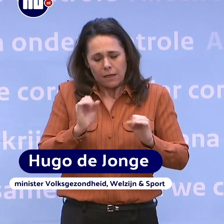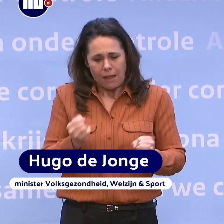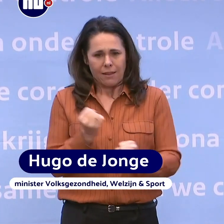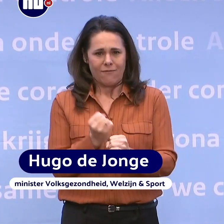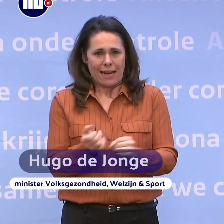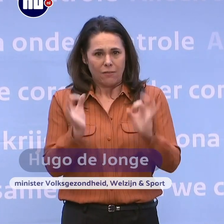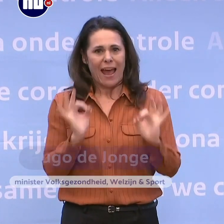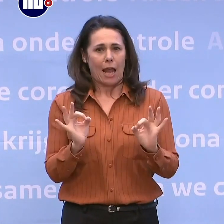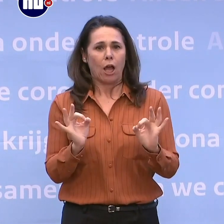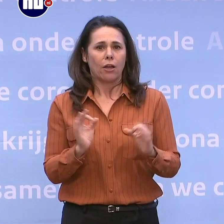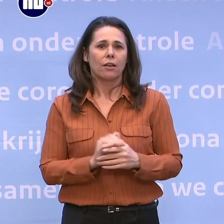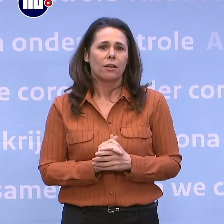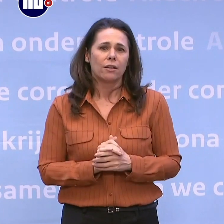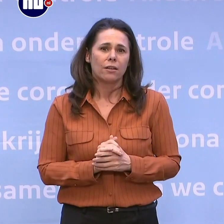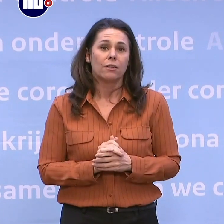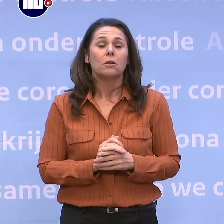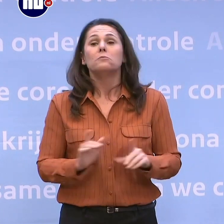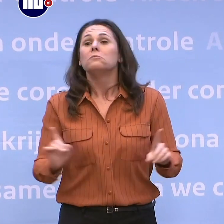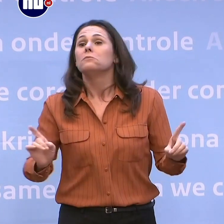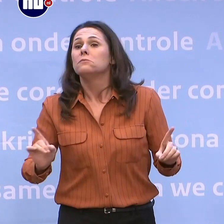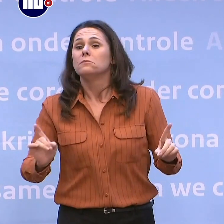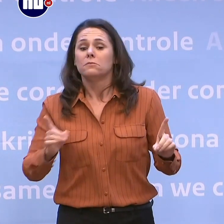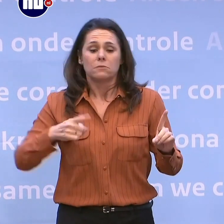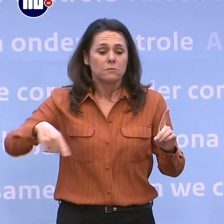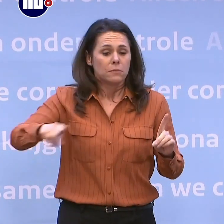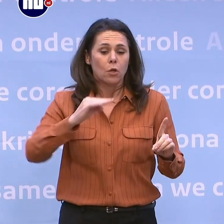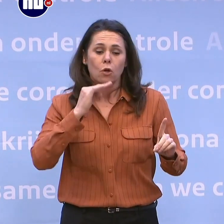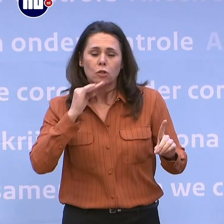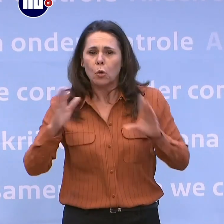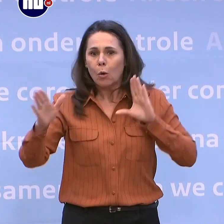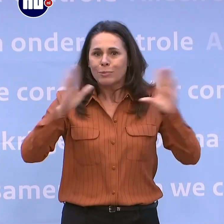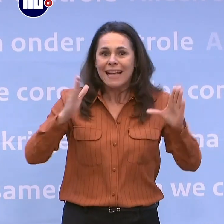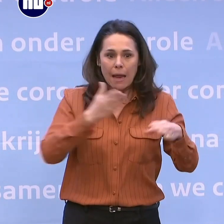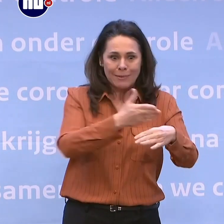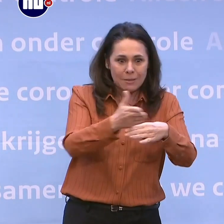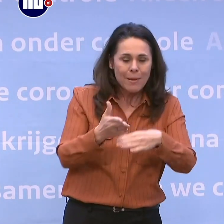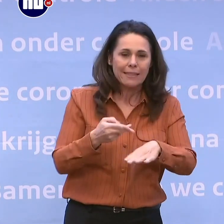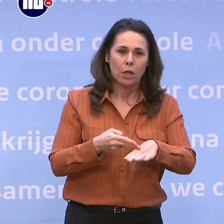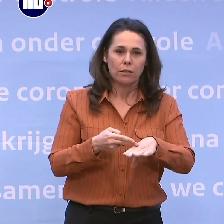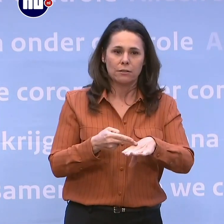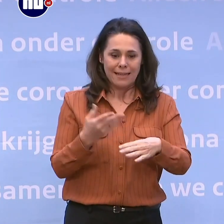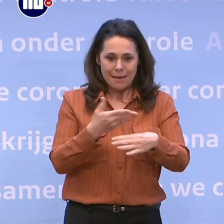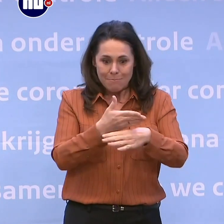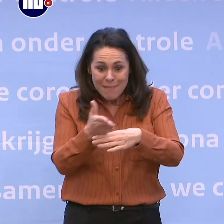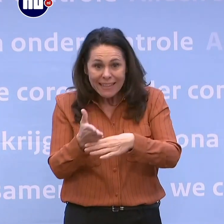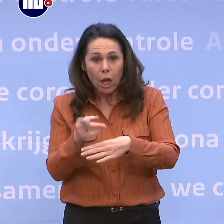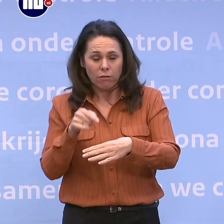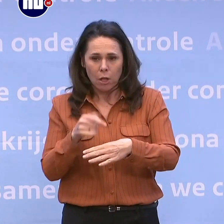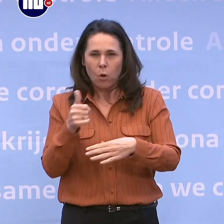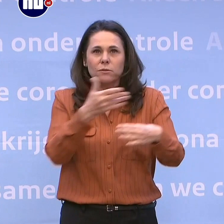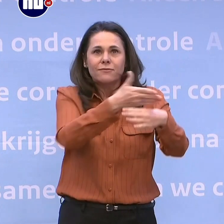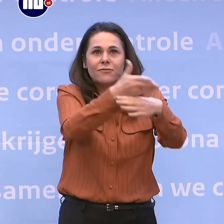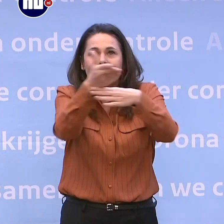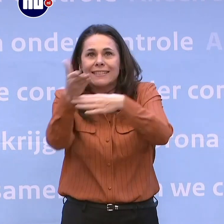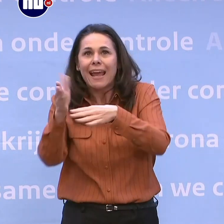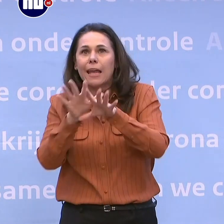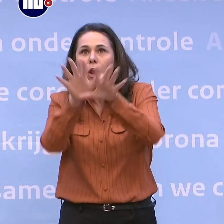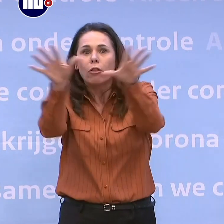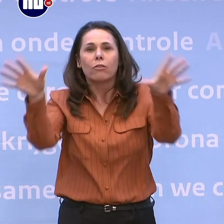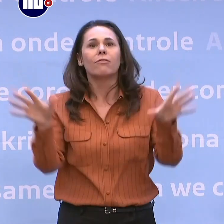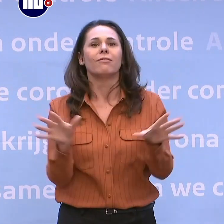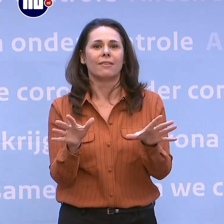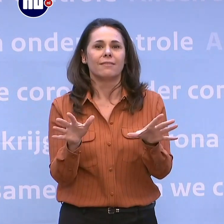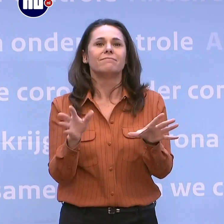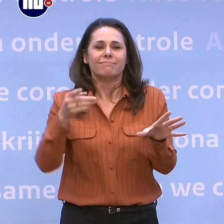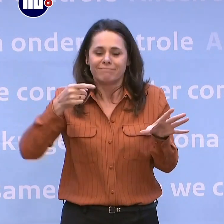En dat betekent dat we te zorgen hebben voor voldoende beschermingsmiddelen. En dat de middelen die er zijn goed verdeeld worden over het land. En daar werken